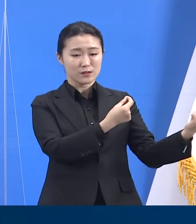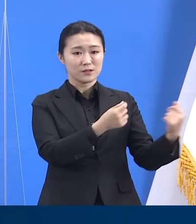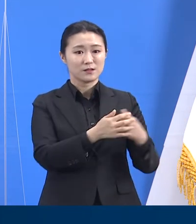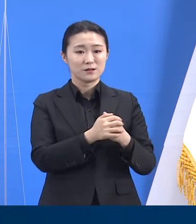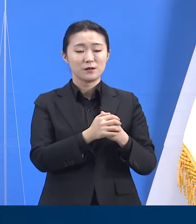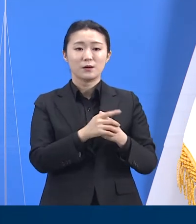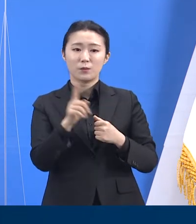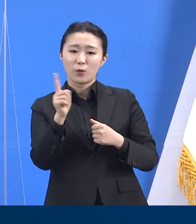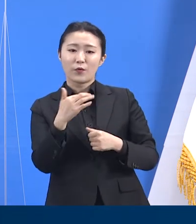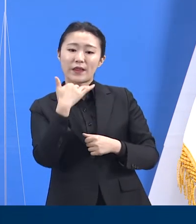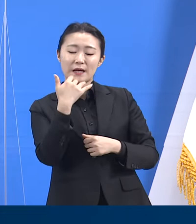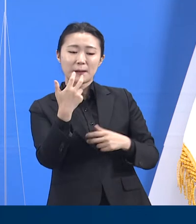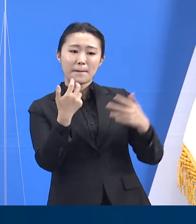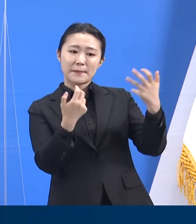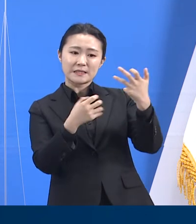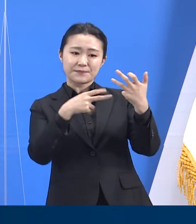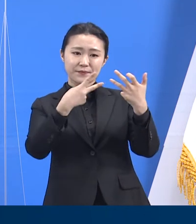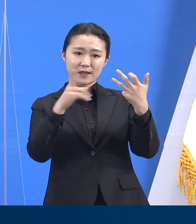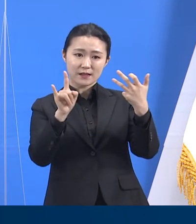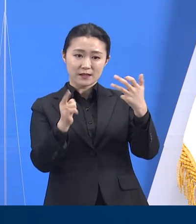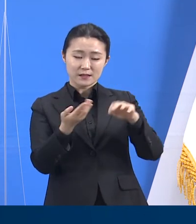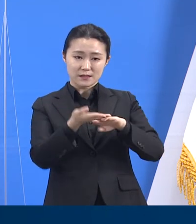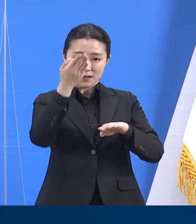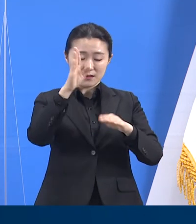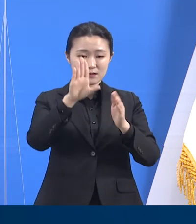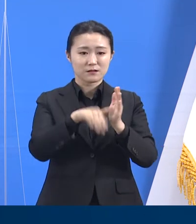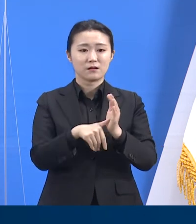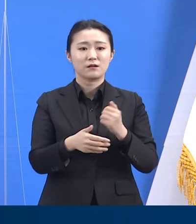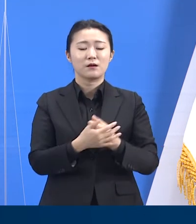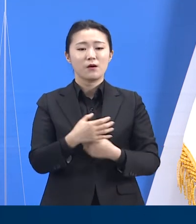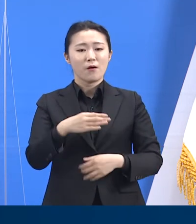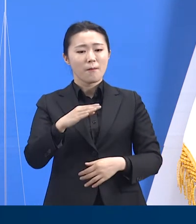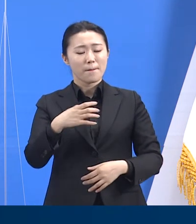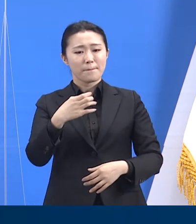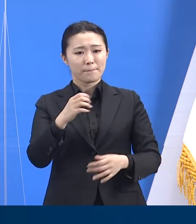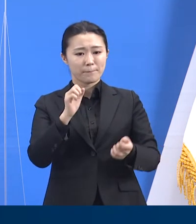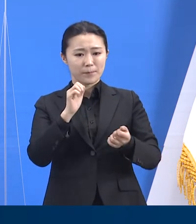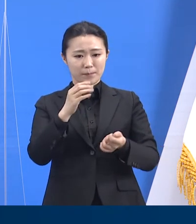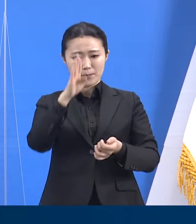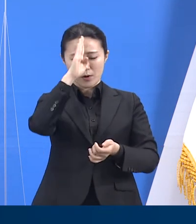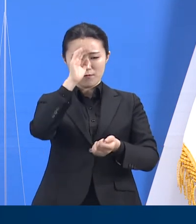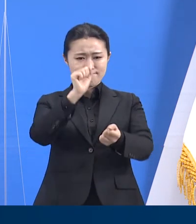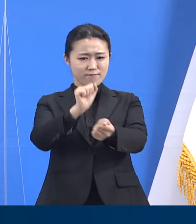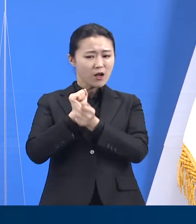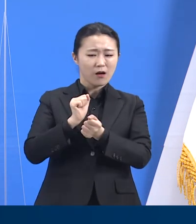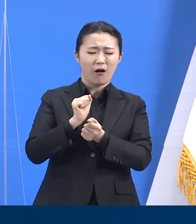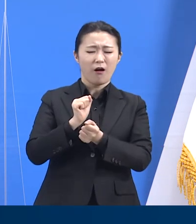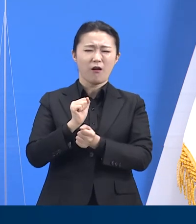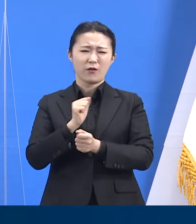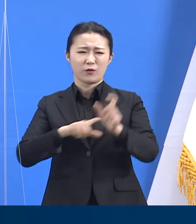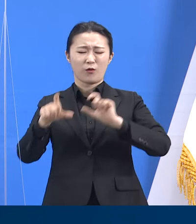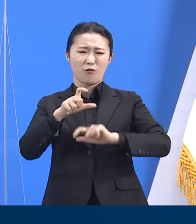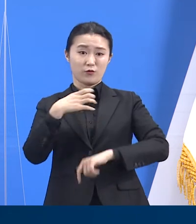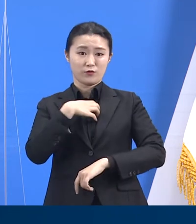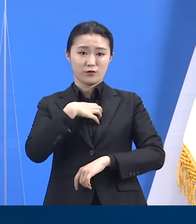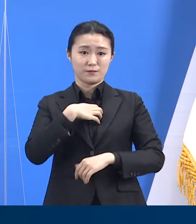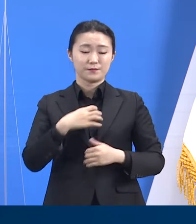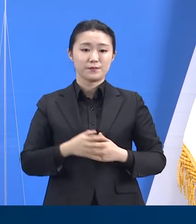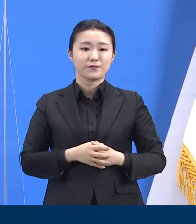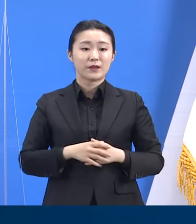치명률을 보입니다. 예방접종을 통해 고령층 인구의 면역 획득 비율이 올라가면서